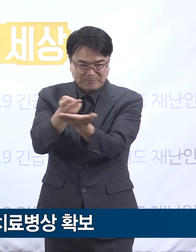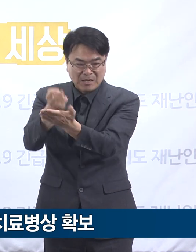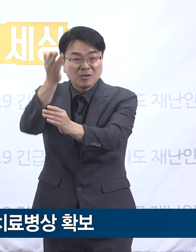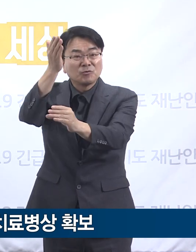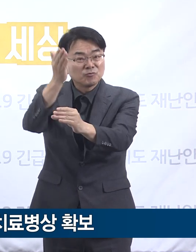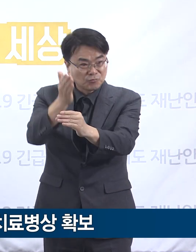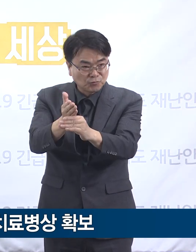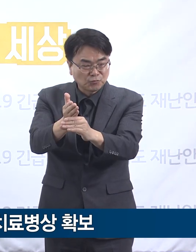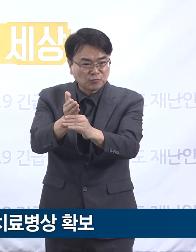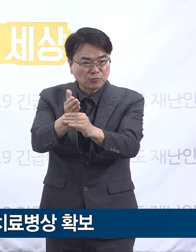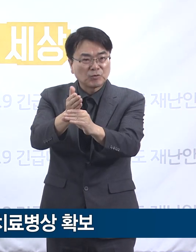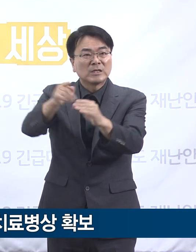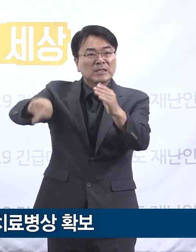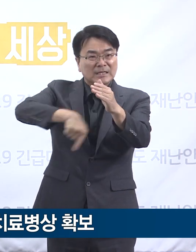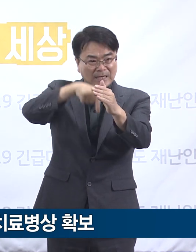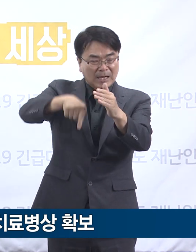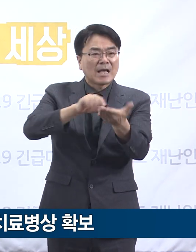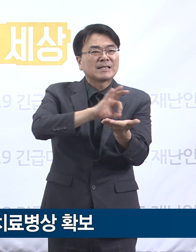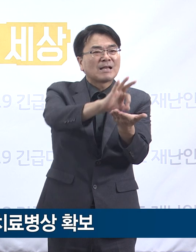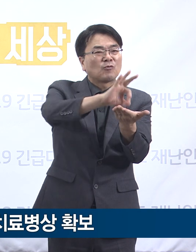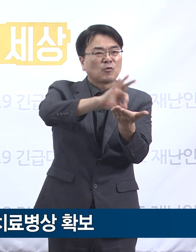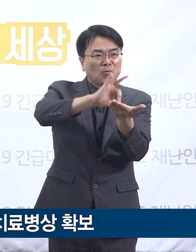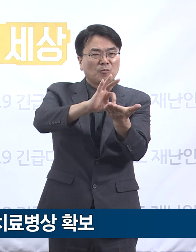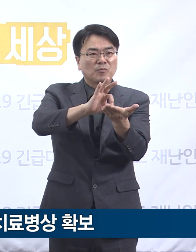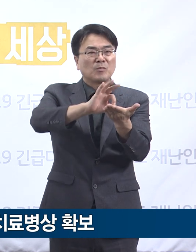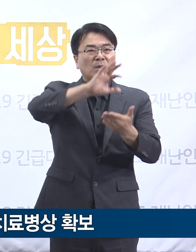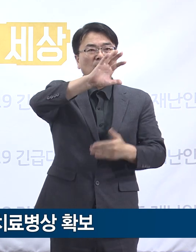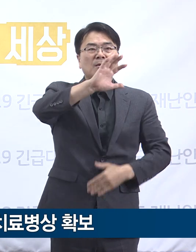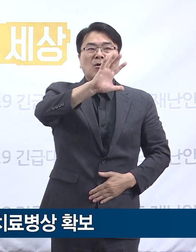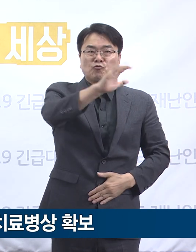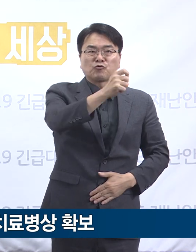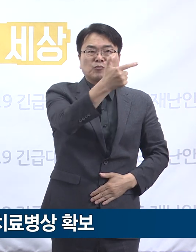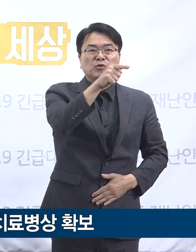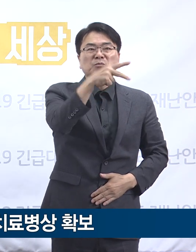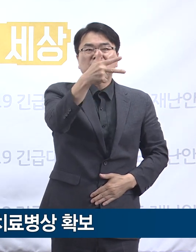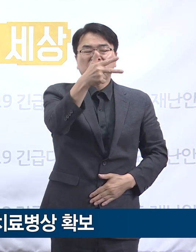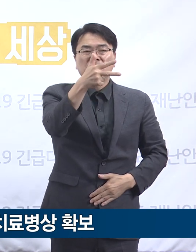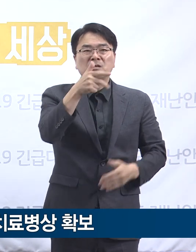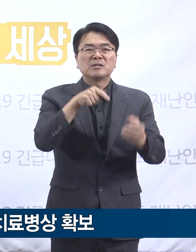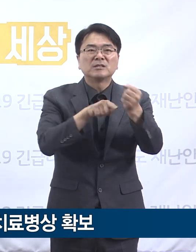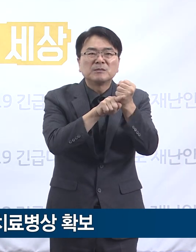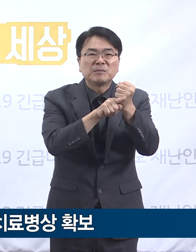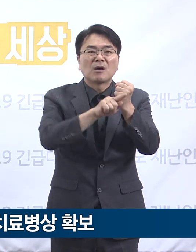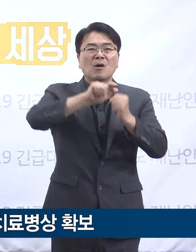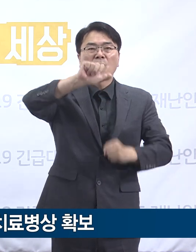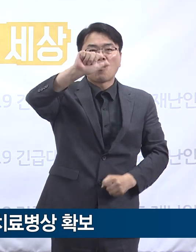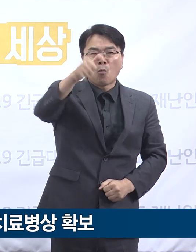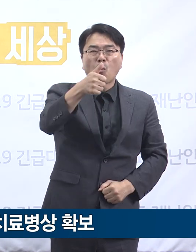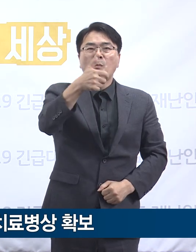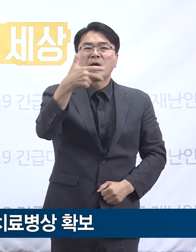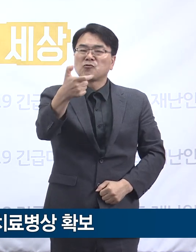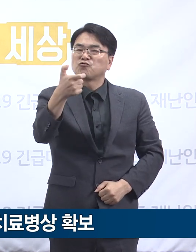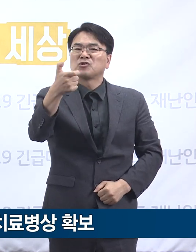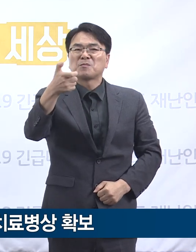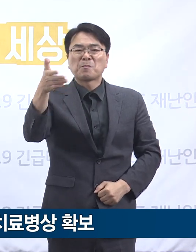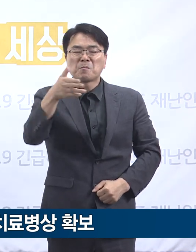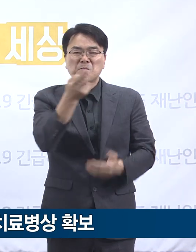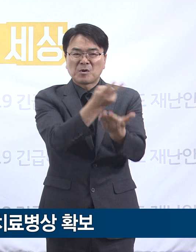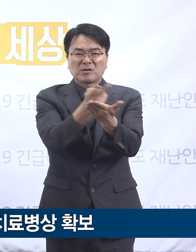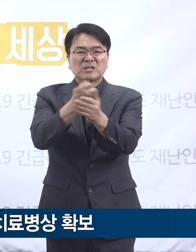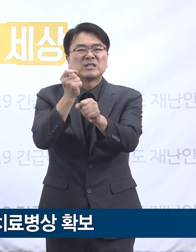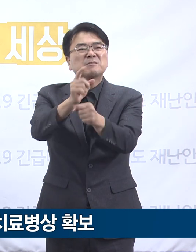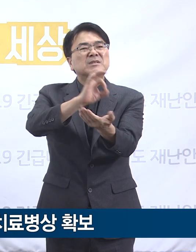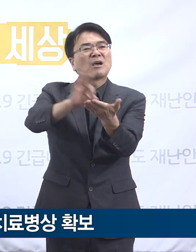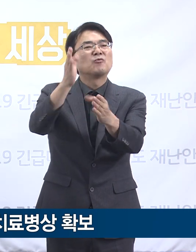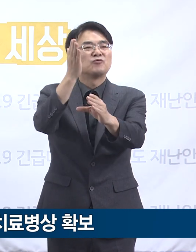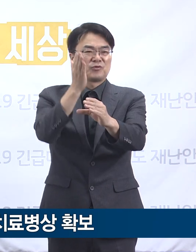확보하고 있으며, 현재 사용 중인 병상은 96.7%인 551병상입니다. 경증 환자가